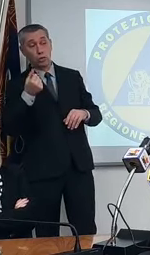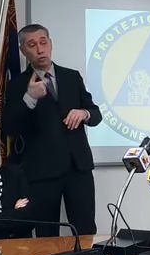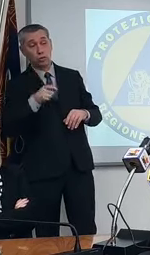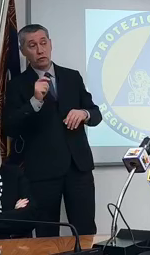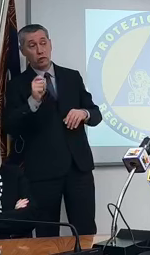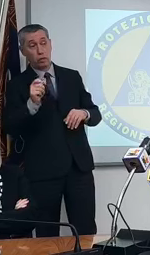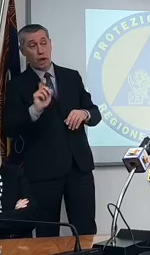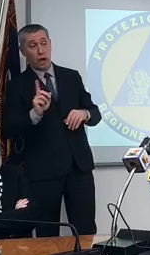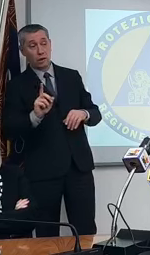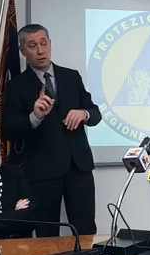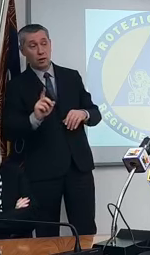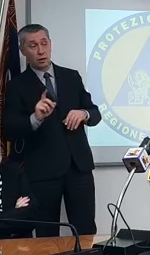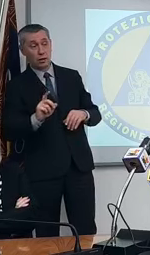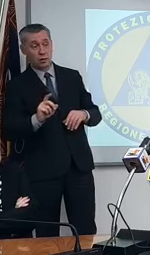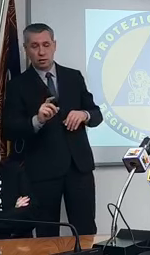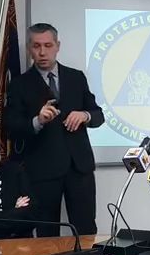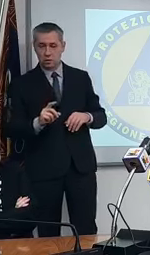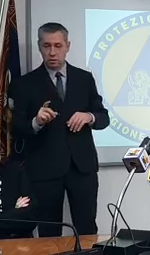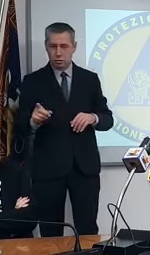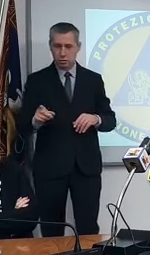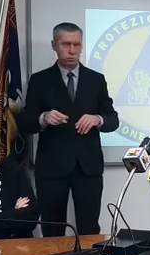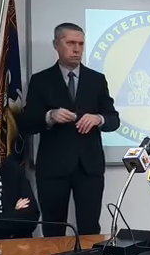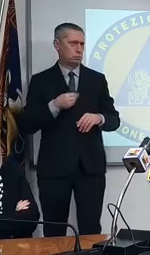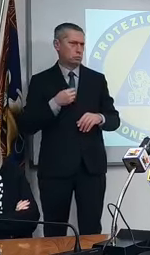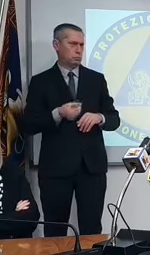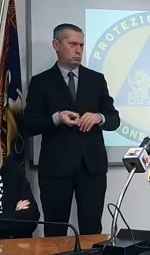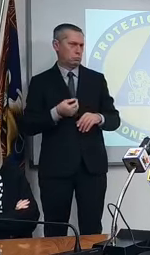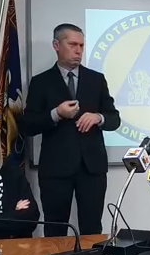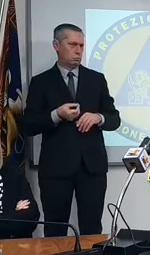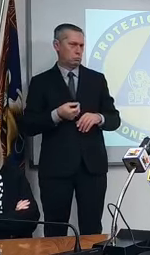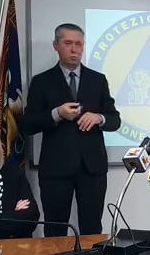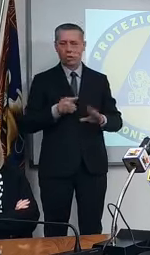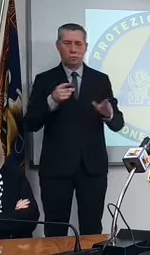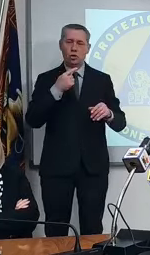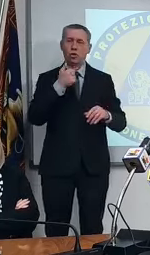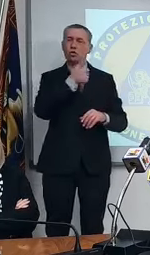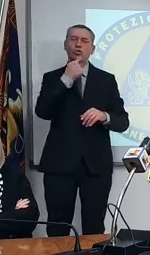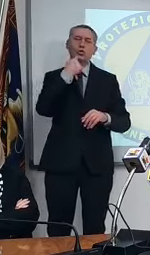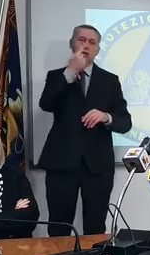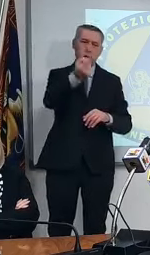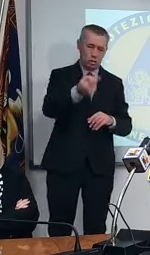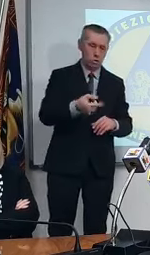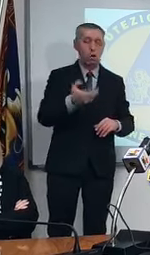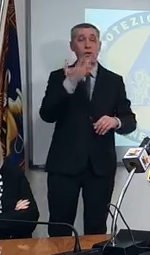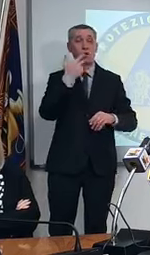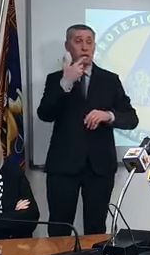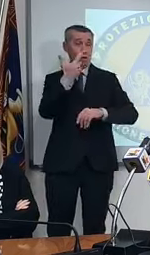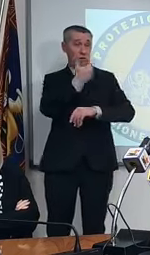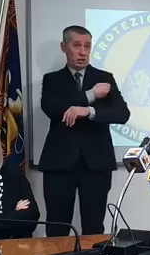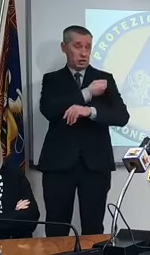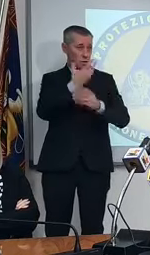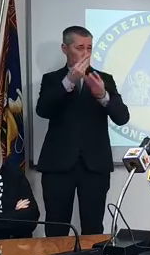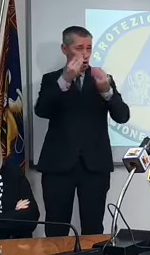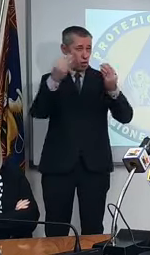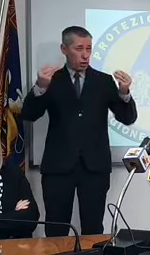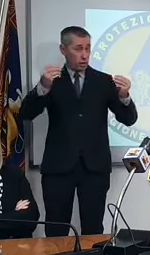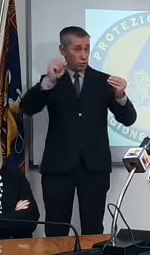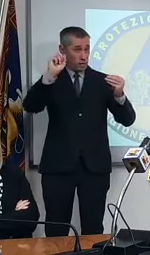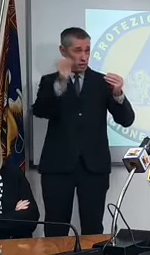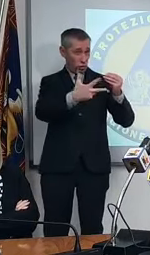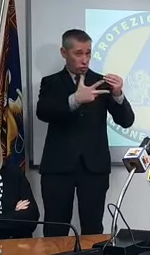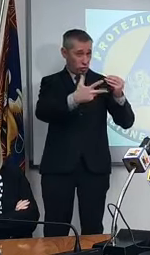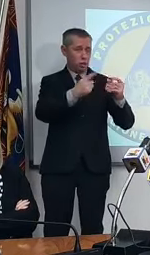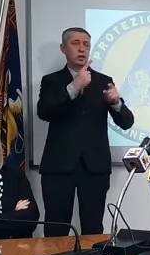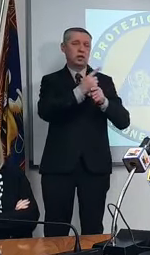ma no io ho semplicemente fatto una considerazione che se vogliamo fare tante iniezioni velocemente dobbiamo avere più